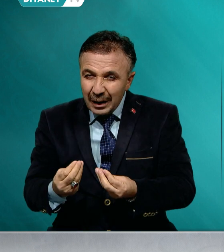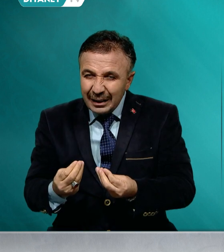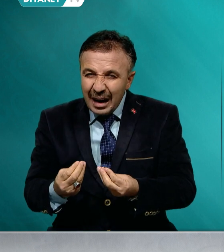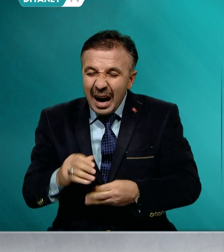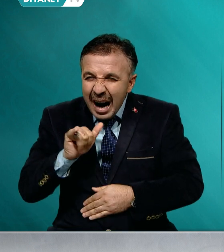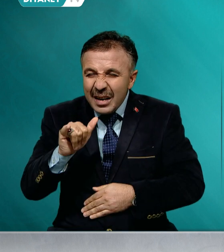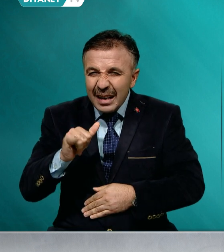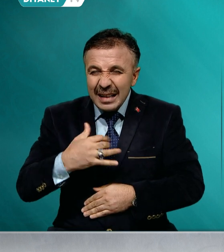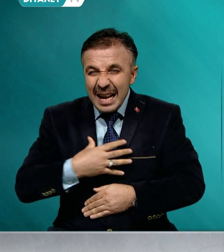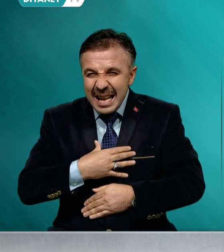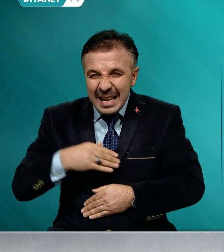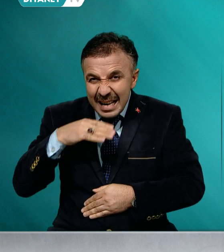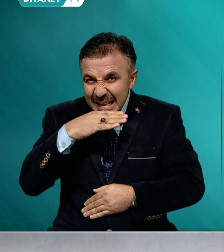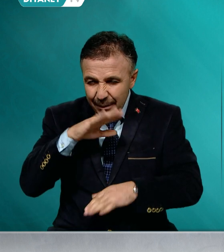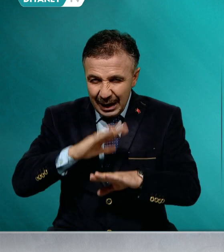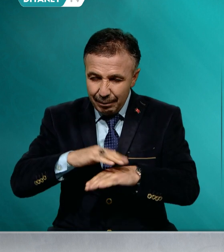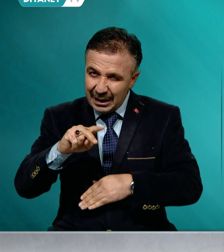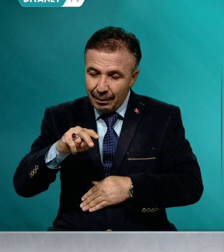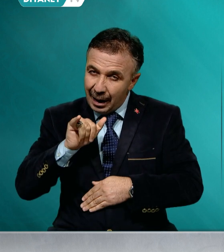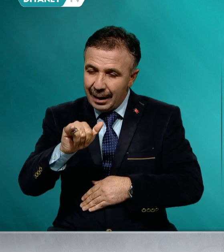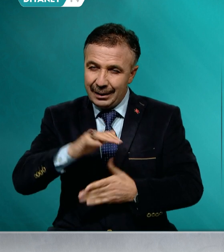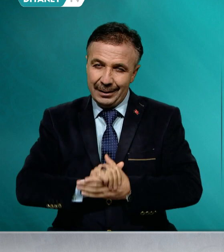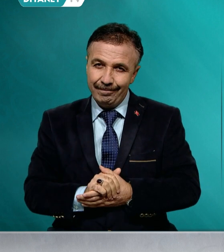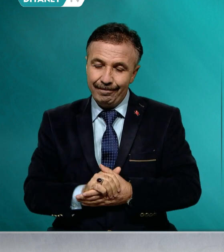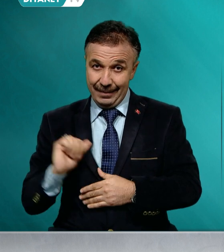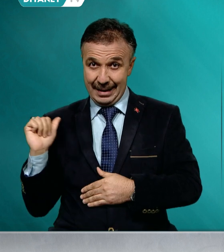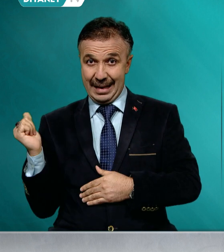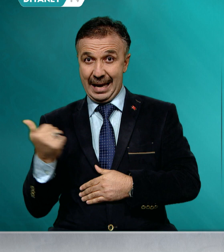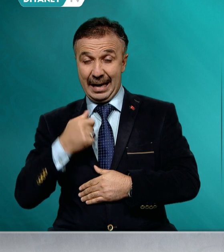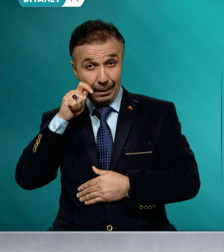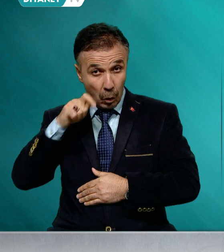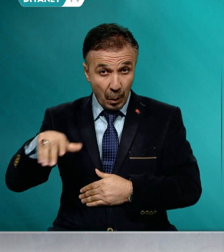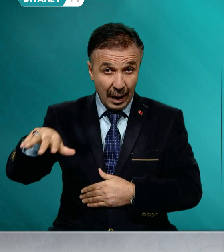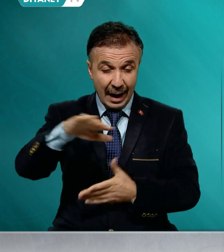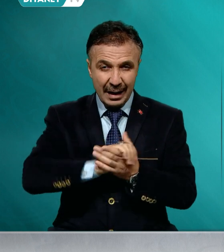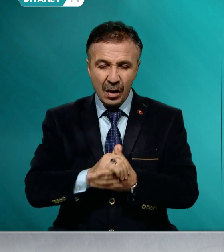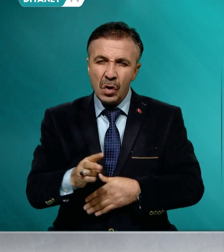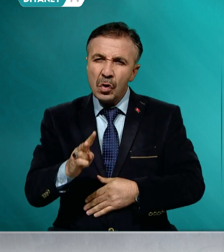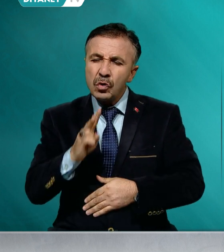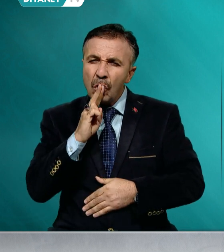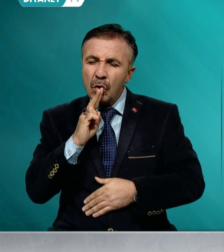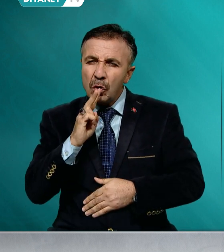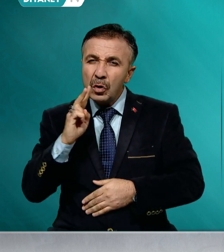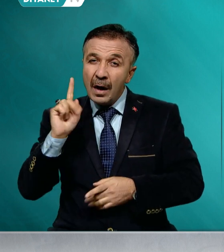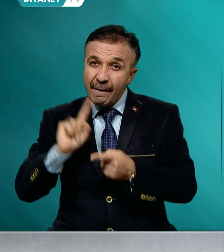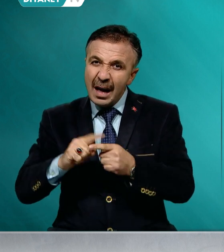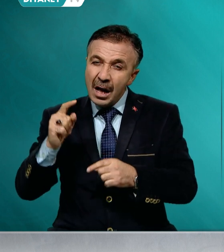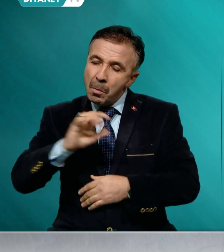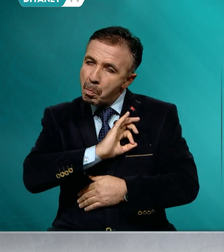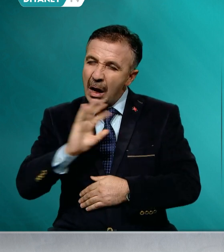Değerli müminler, son ve mükemmel dinin mensupları olarak Cenab-ı Hak